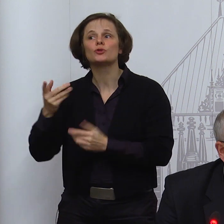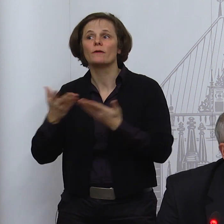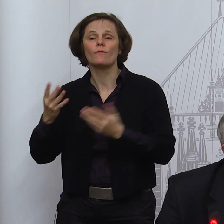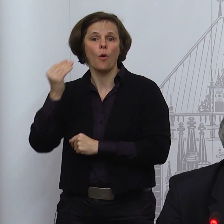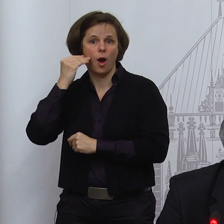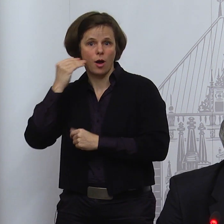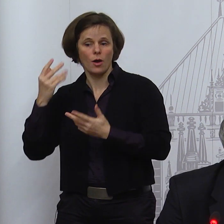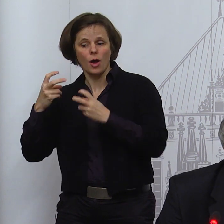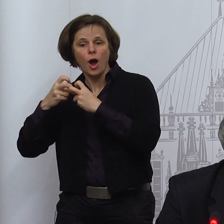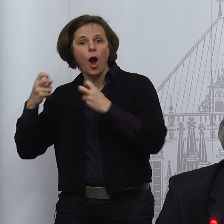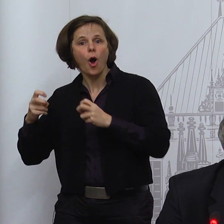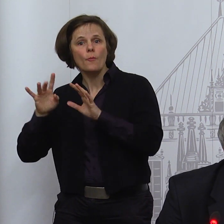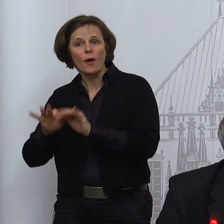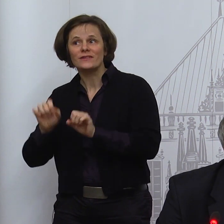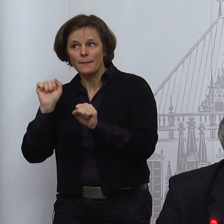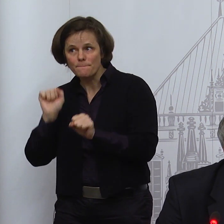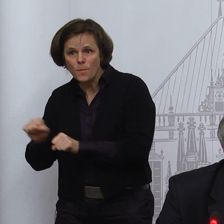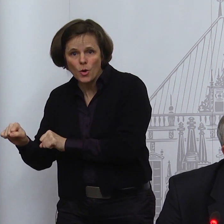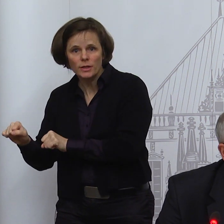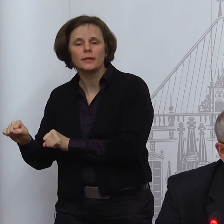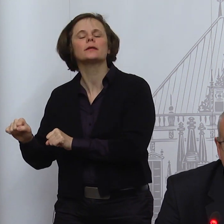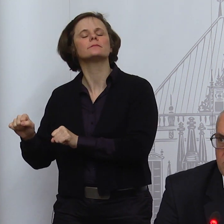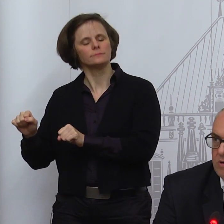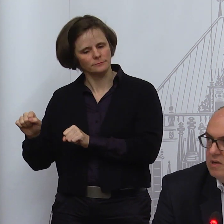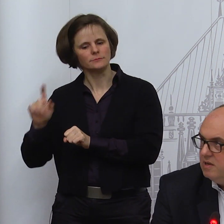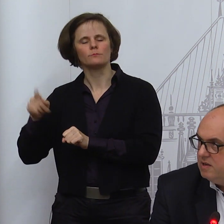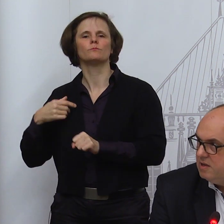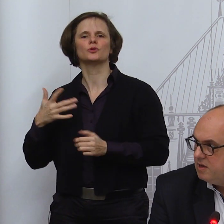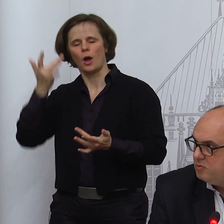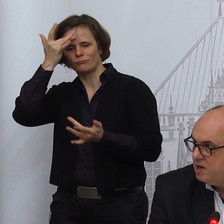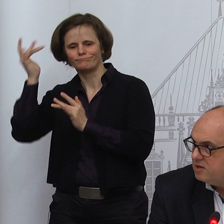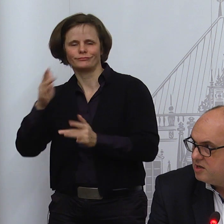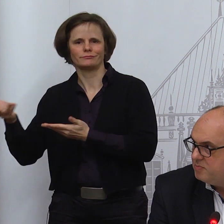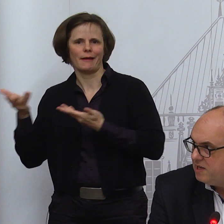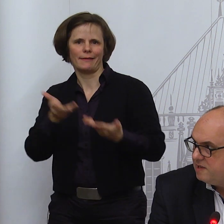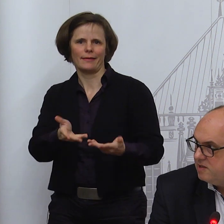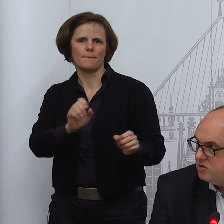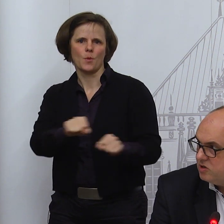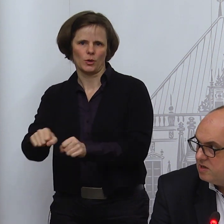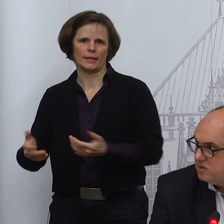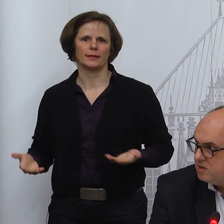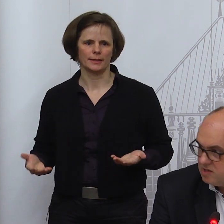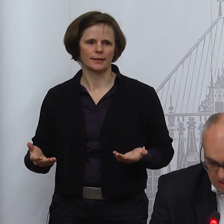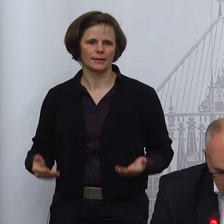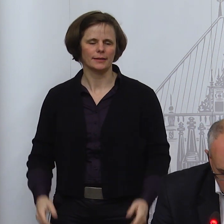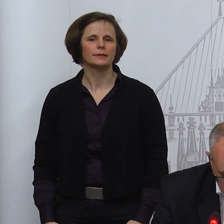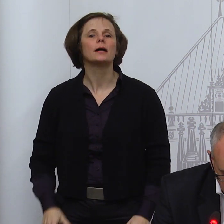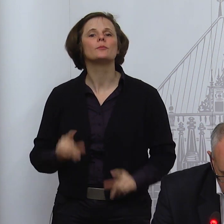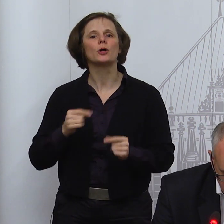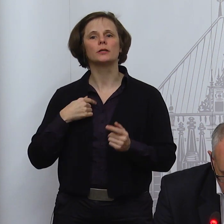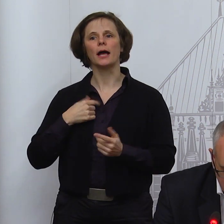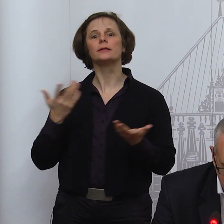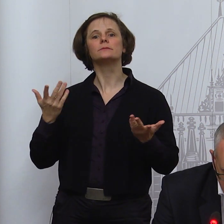Und das ist, glaube ich, ein ganz wichtiger Punkt. Das ist also nicht nur ein moralischer Appell, sondern das ist tatsächlich eine